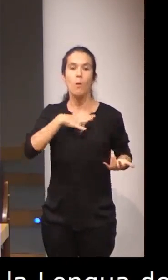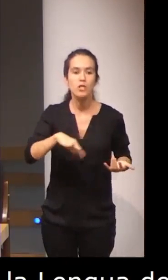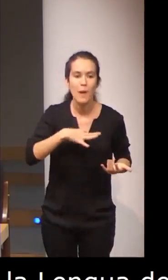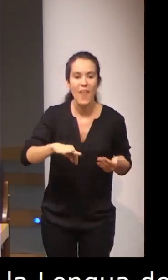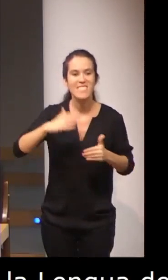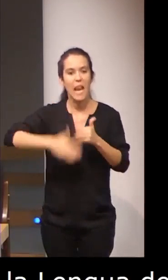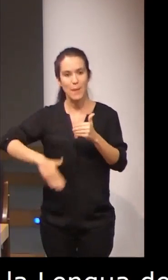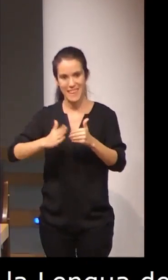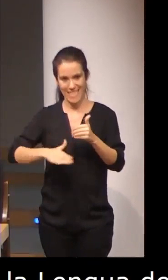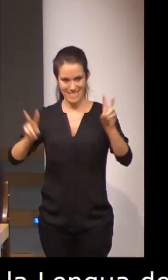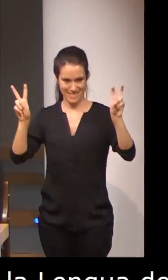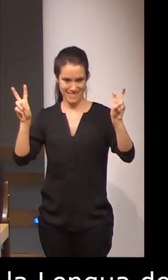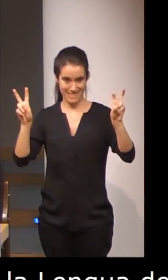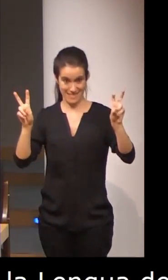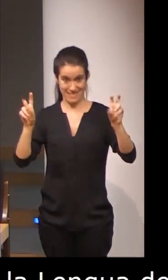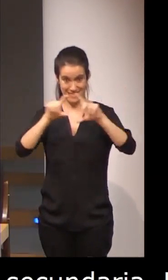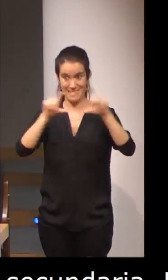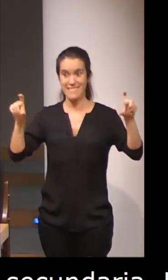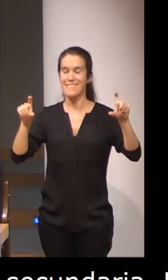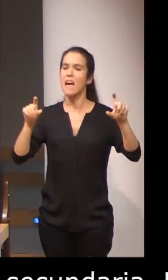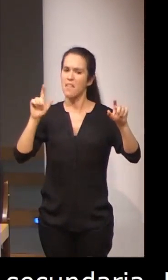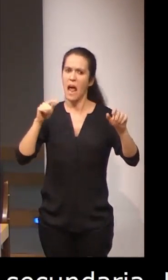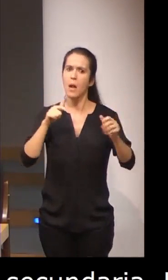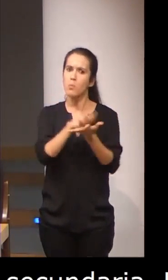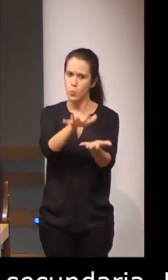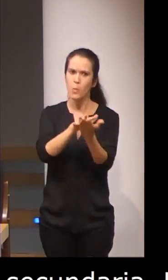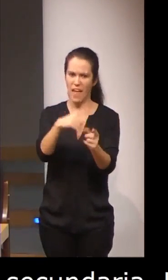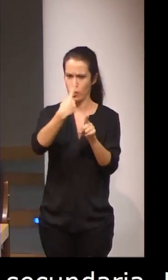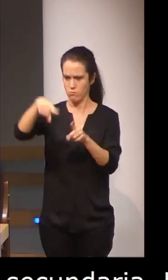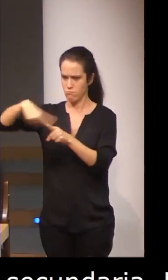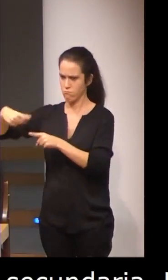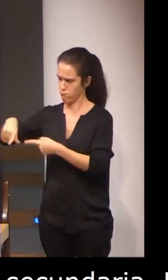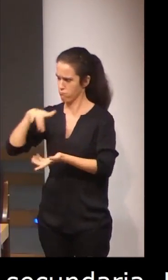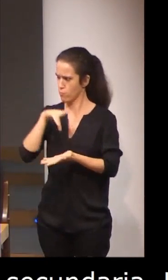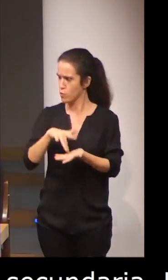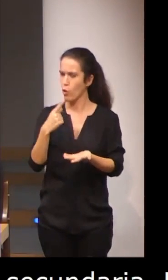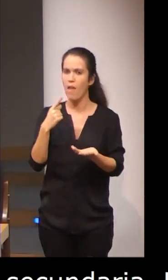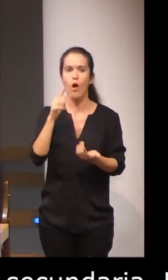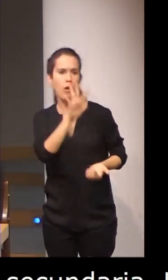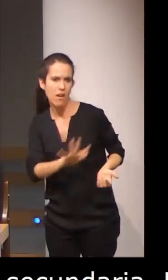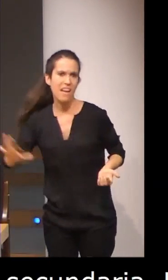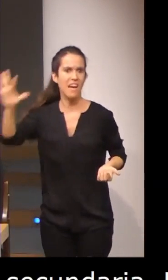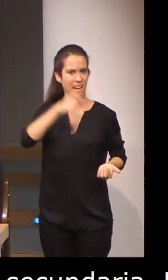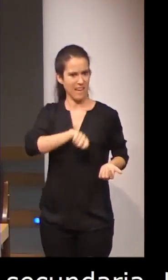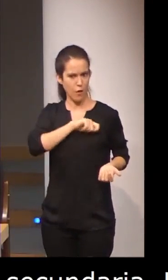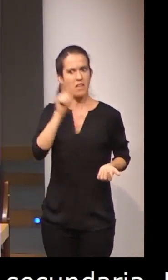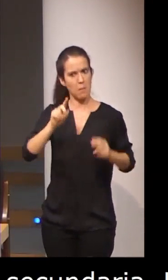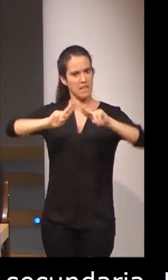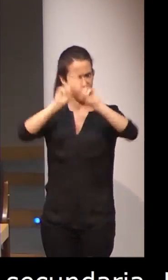Dio lugar a varias publicaciones, tanto nacionales como internacionales.